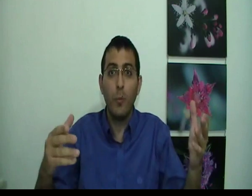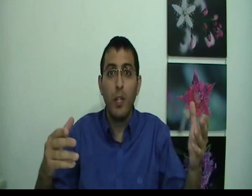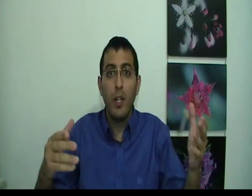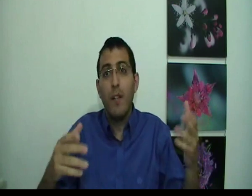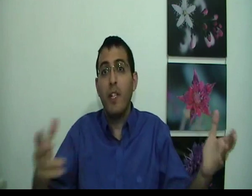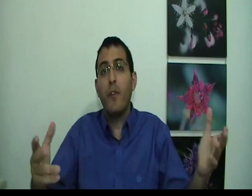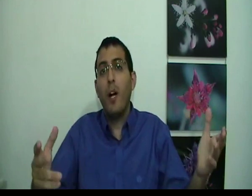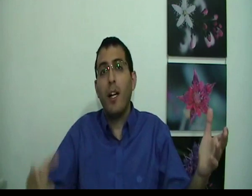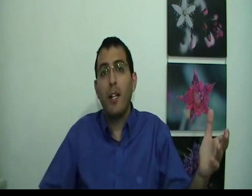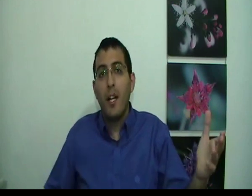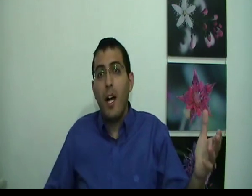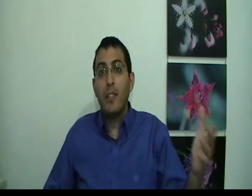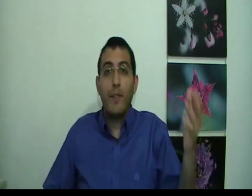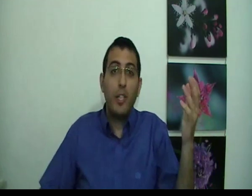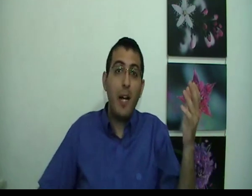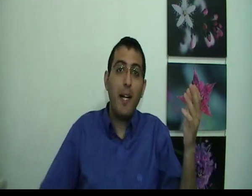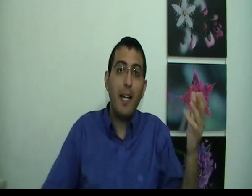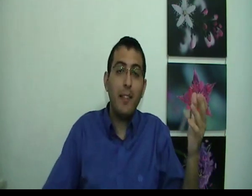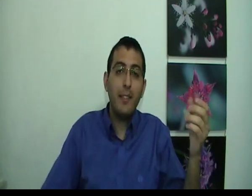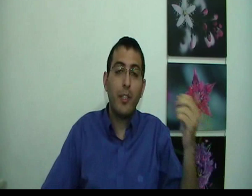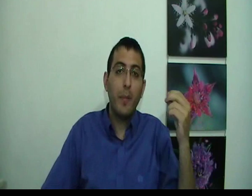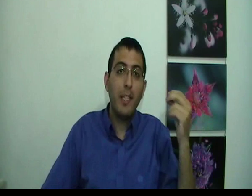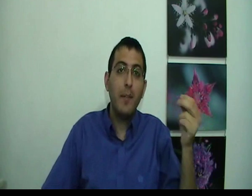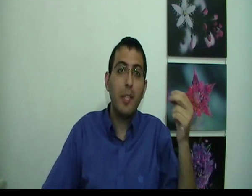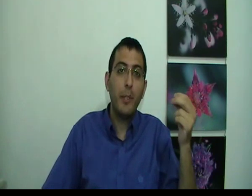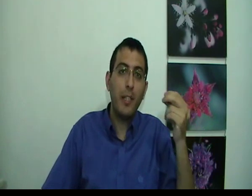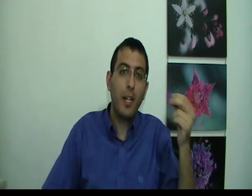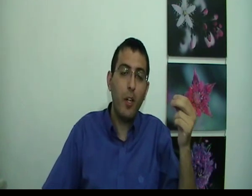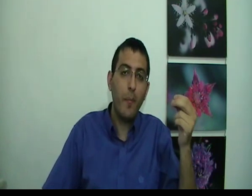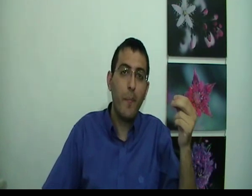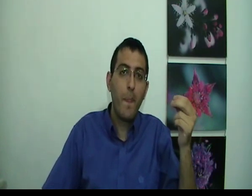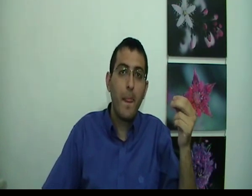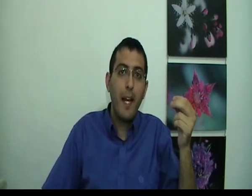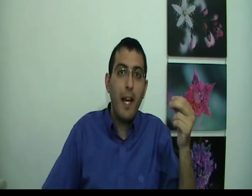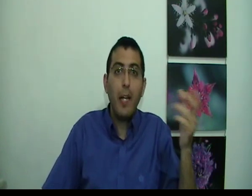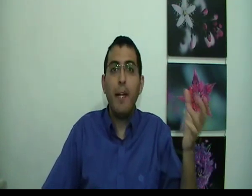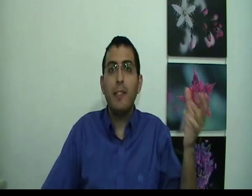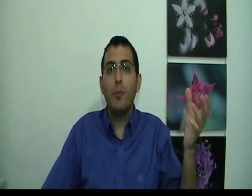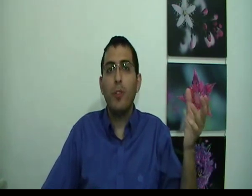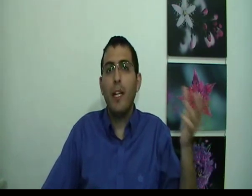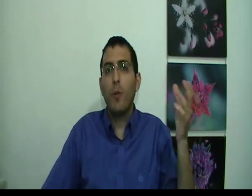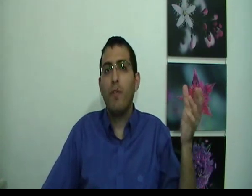ולברוח עכשיו השאלה המעלת היא זה כשבן אדם נמצא בשעת חלום איך בעצם הוא יודע לקום